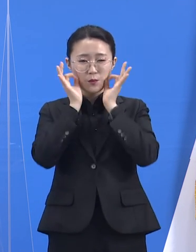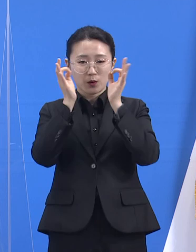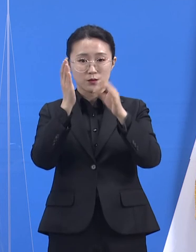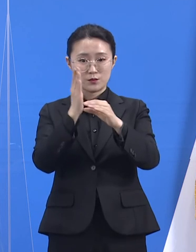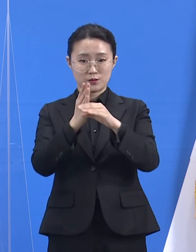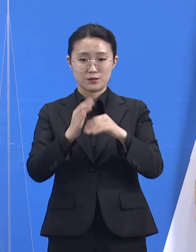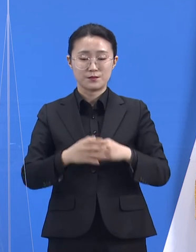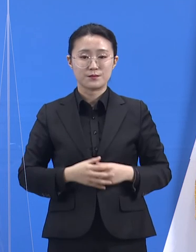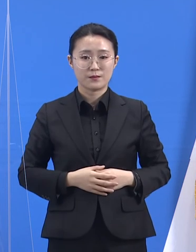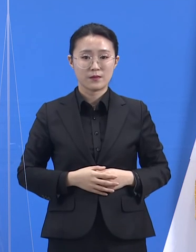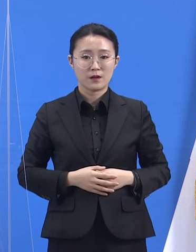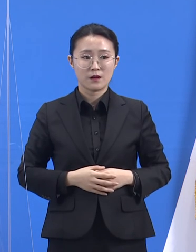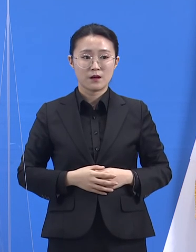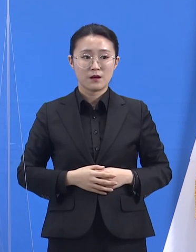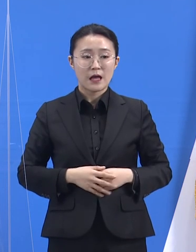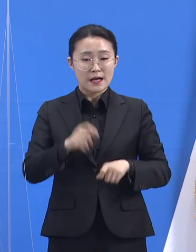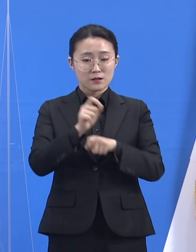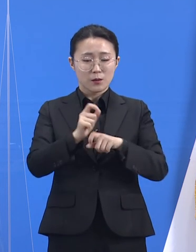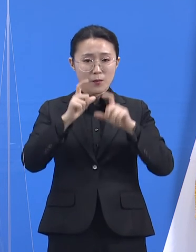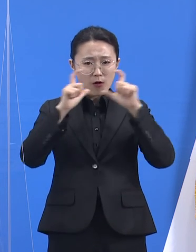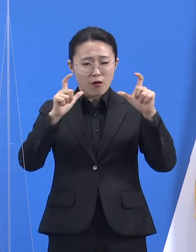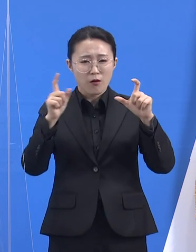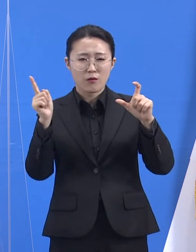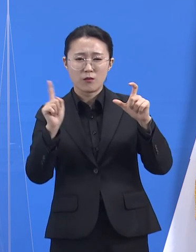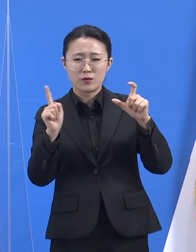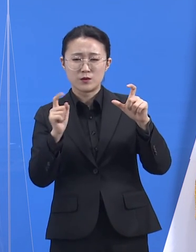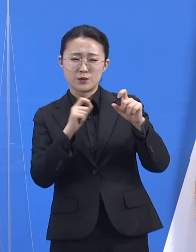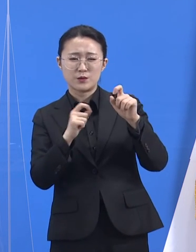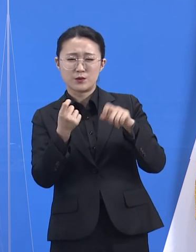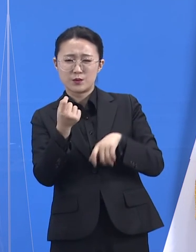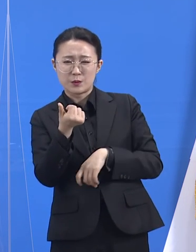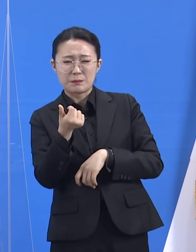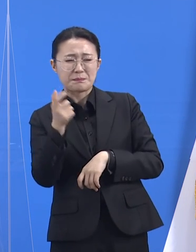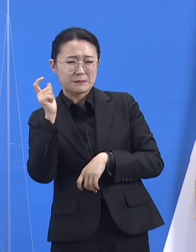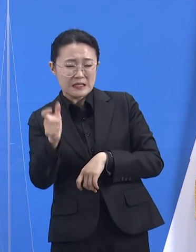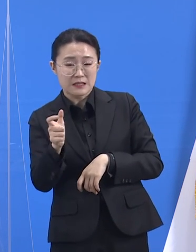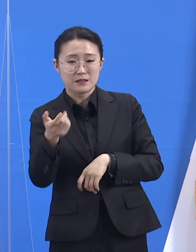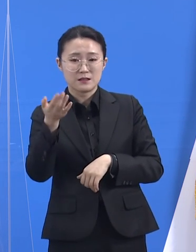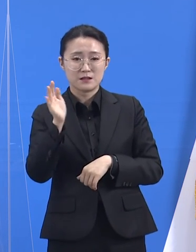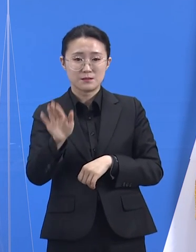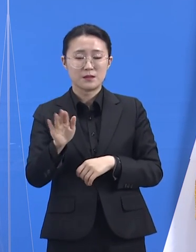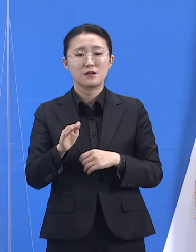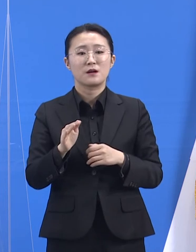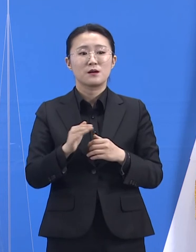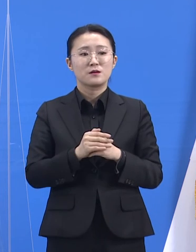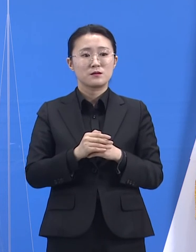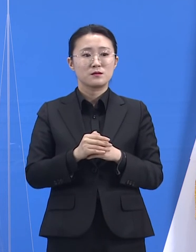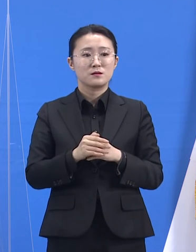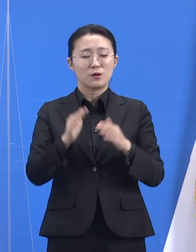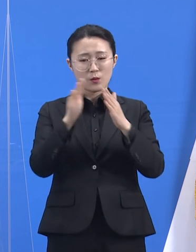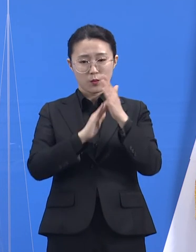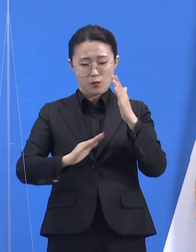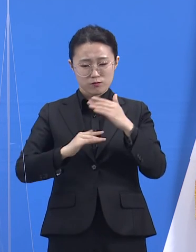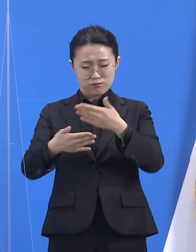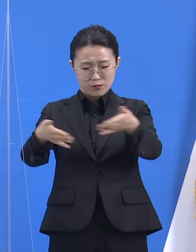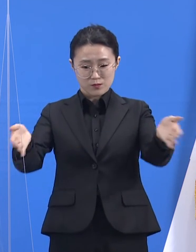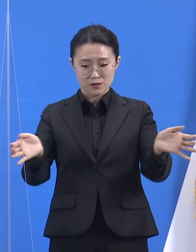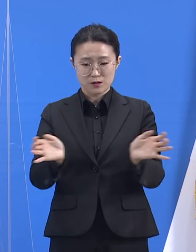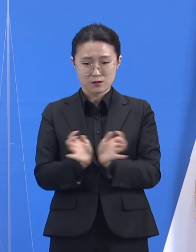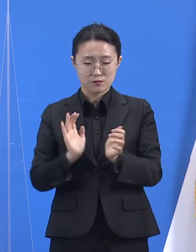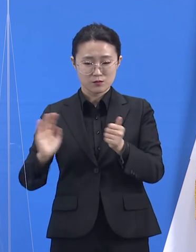강한 메시지를 담고 있지만 진정으로 바라는 일은 공동체성의 기반 아래 팀정신을 발휘하는 것입니다.